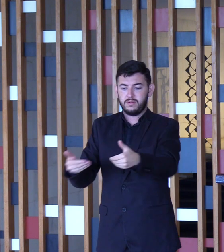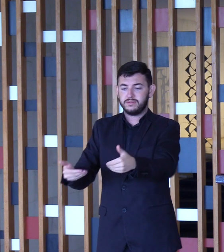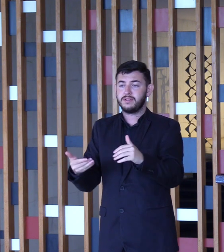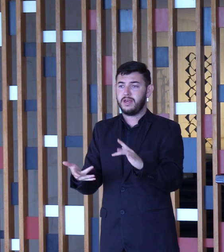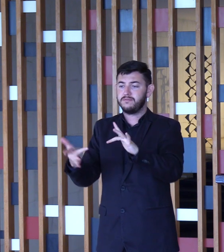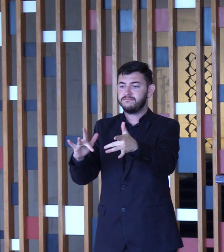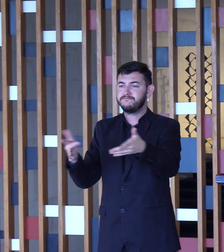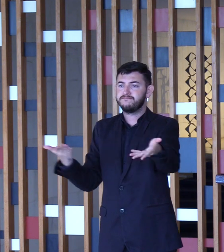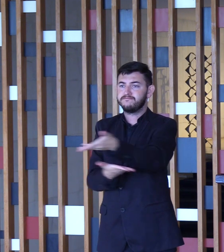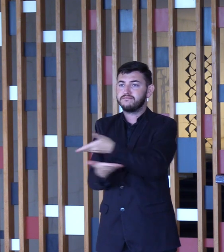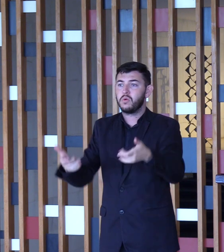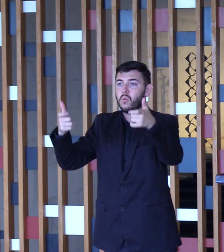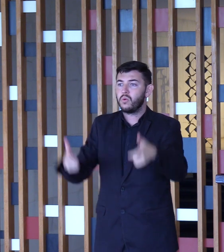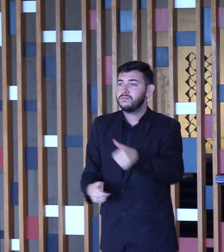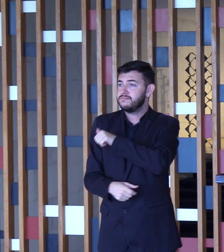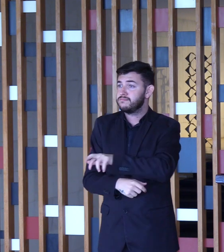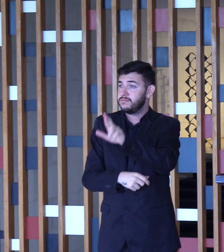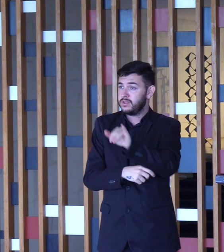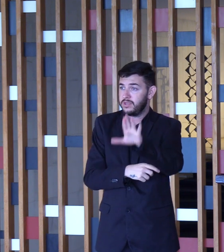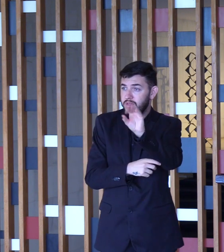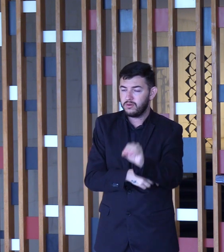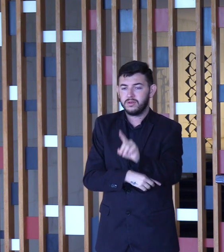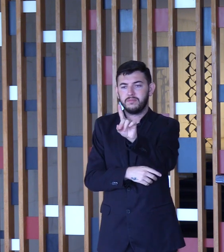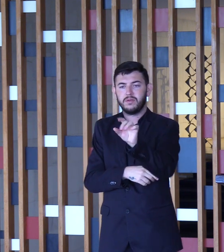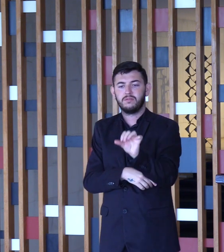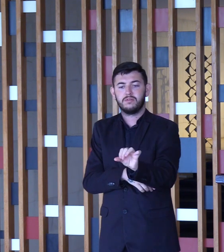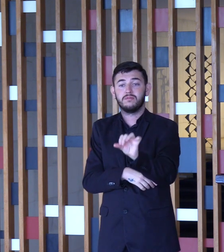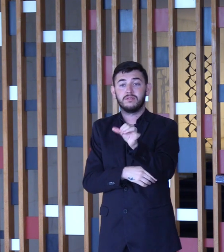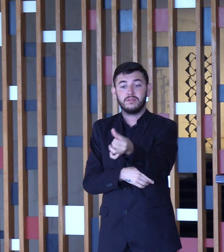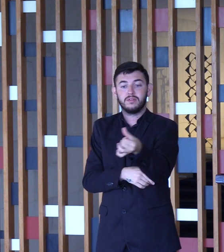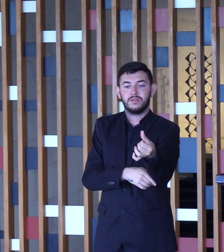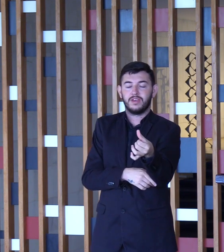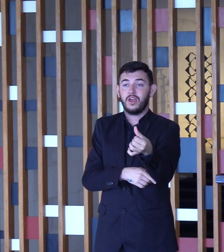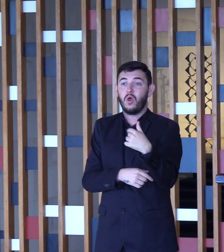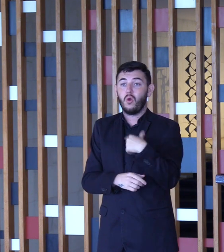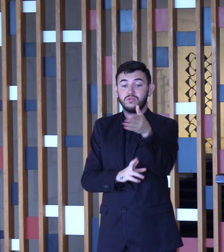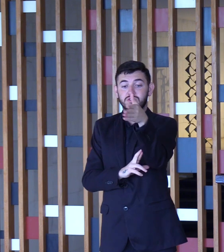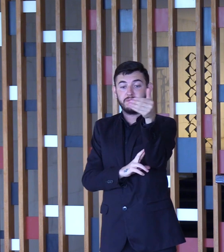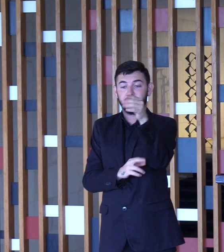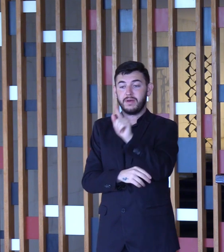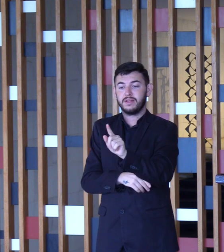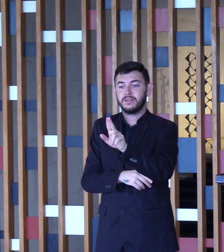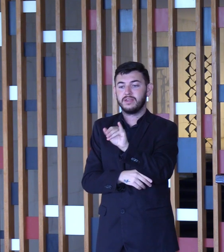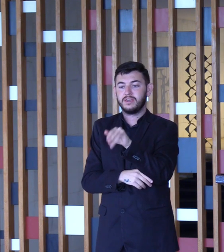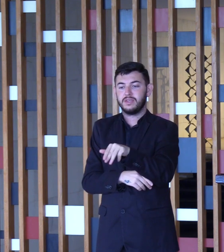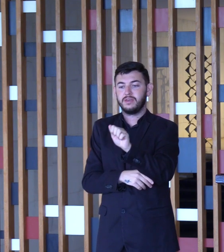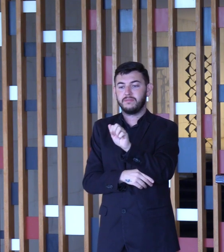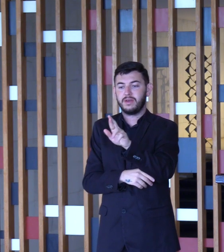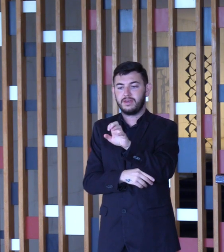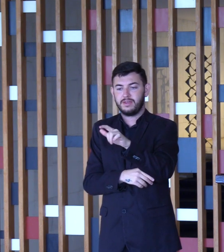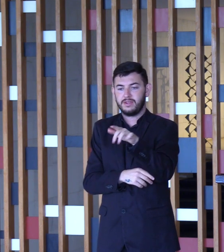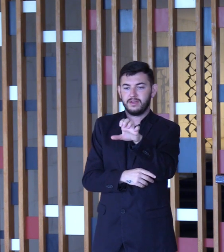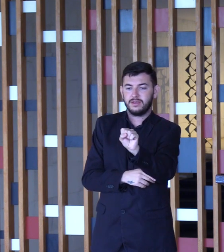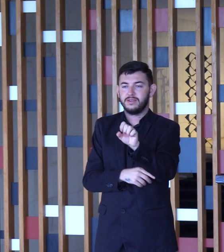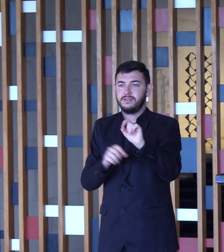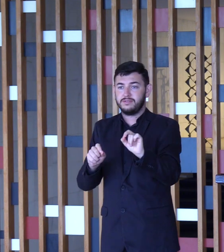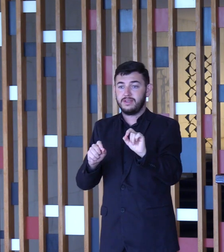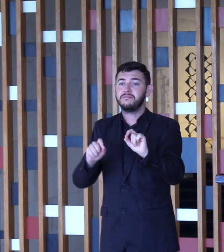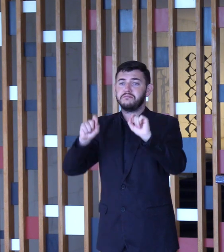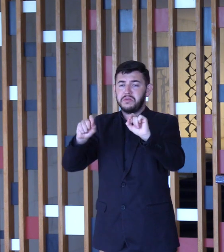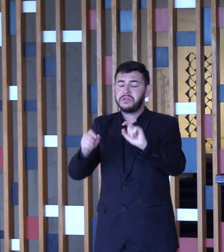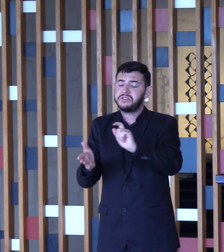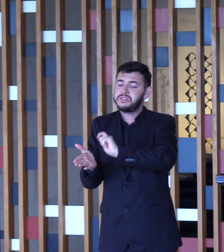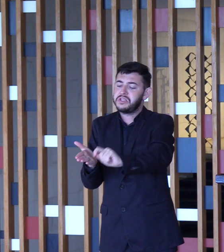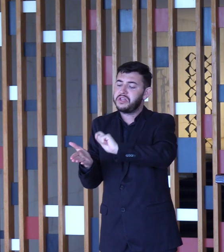1966, o diplomata Guimarães Rosa escreveu, sob aqueles telhados, a nota